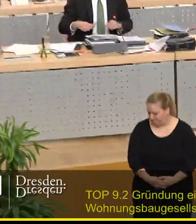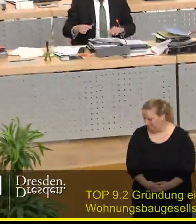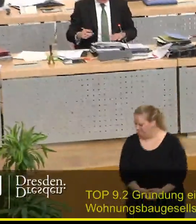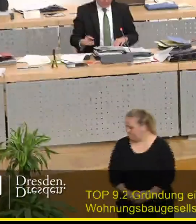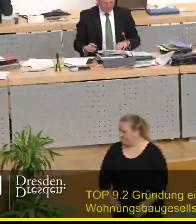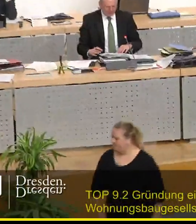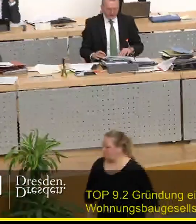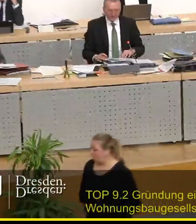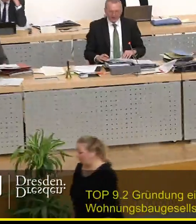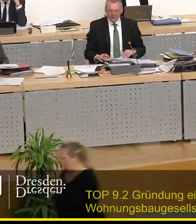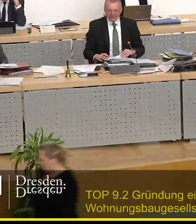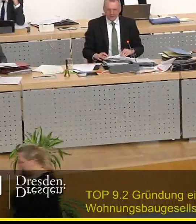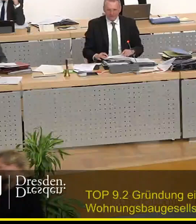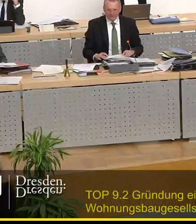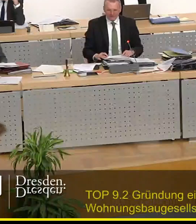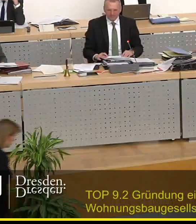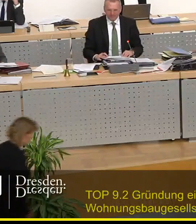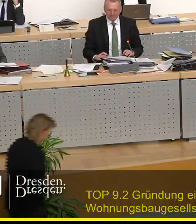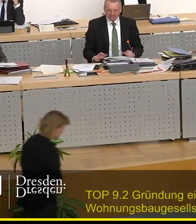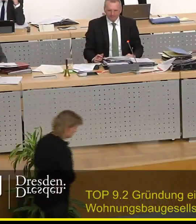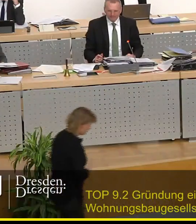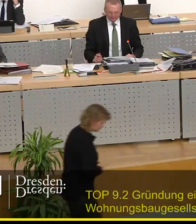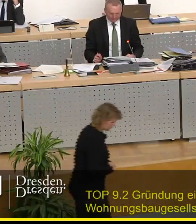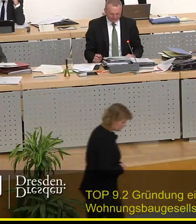In der Fraktionsrunde CDU-Fraktion Herr Fleming.